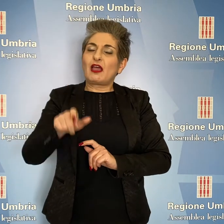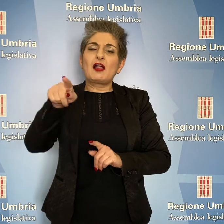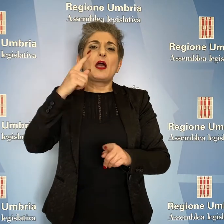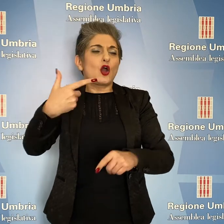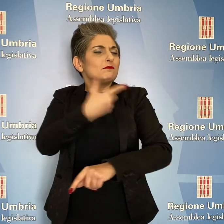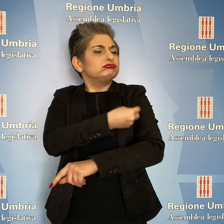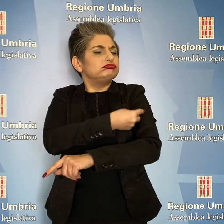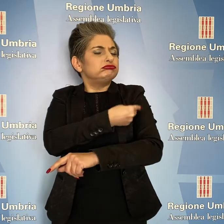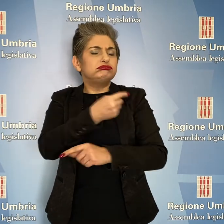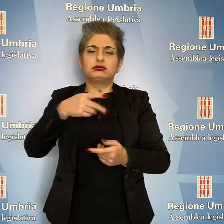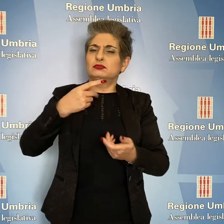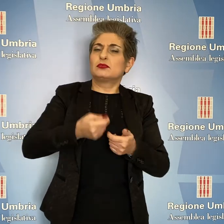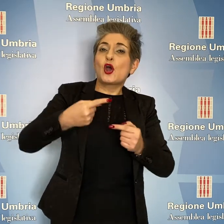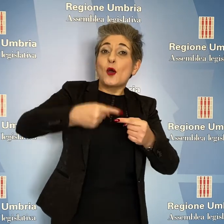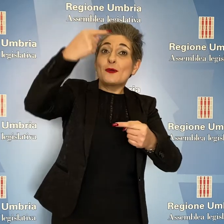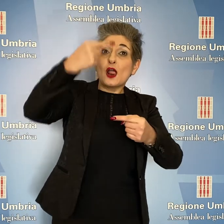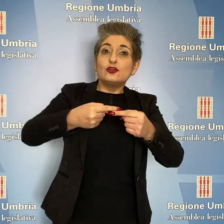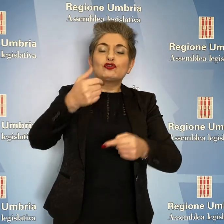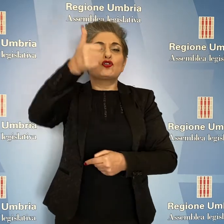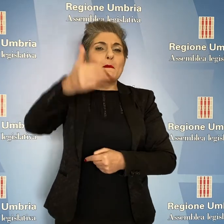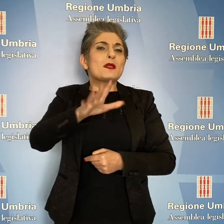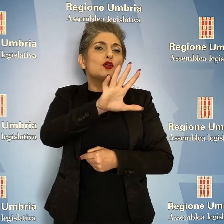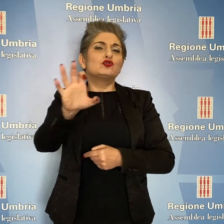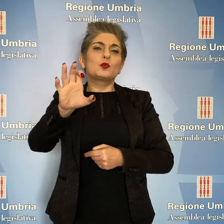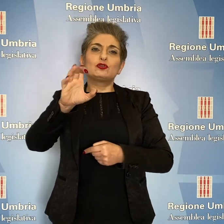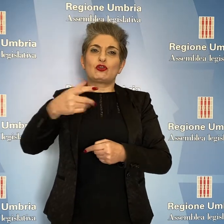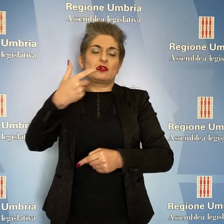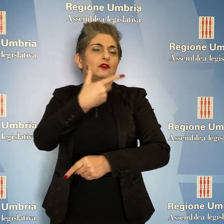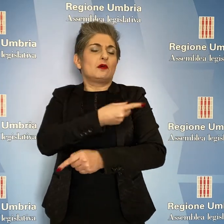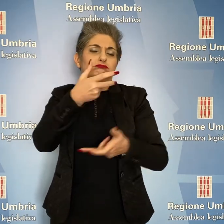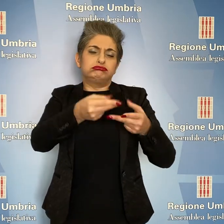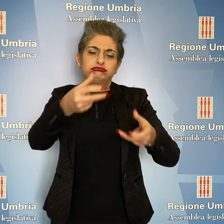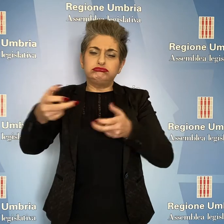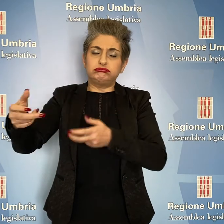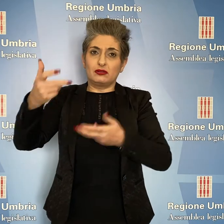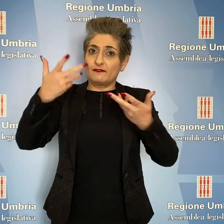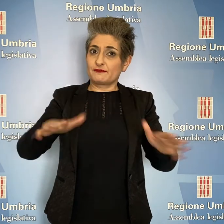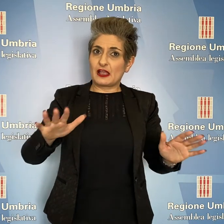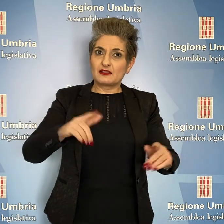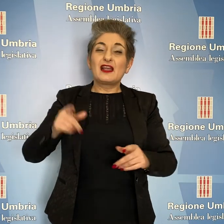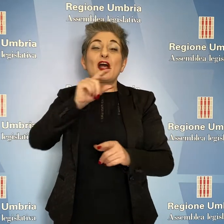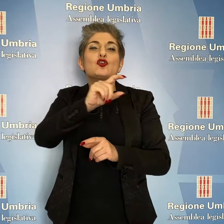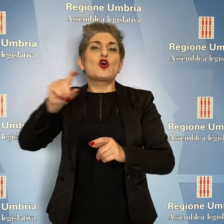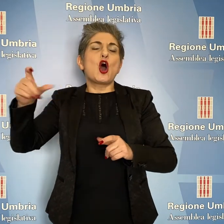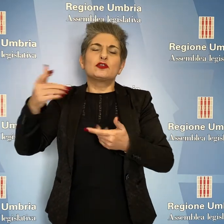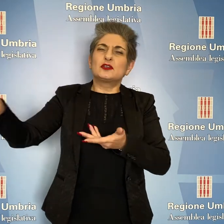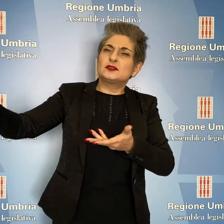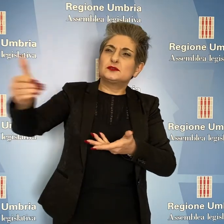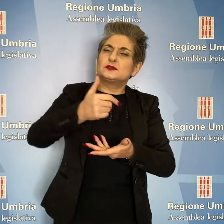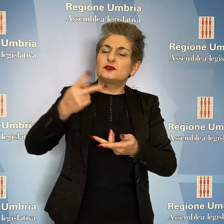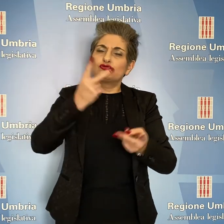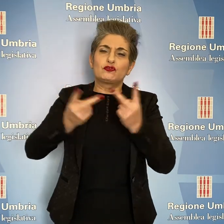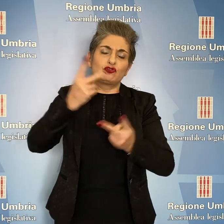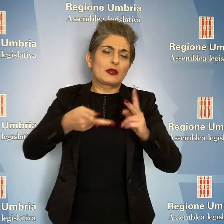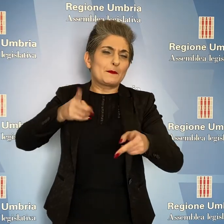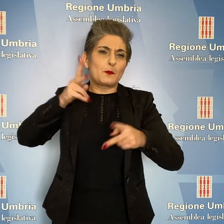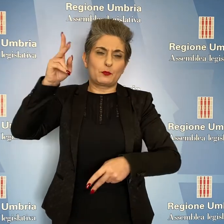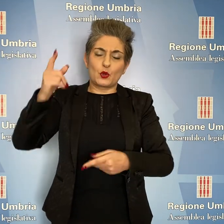somministrazione, con una capacità giornaliera di oltre 1.500 somministrazioni. Di dosi ne servono quante più possibile,